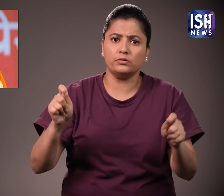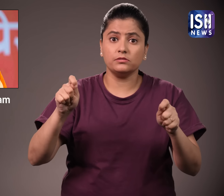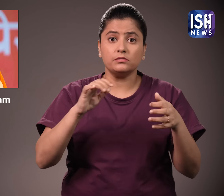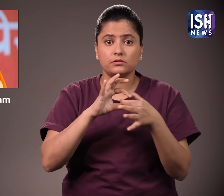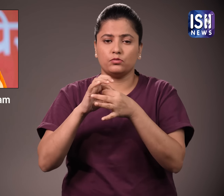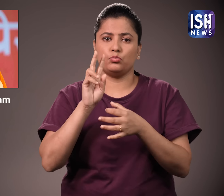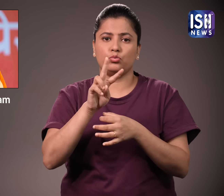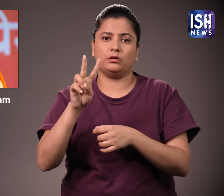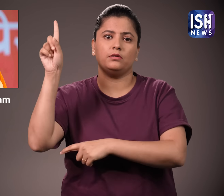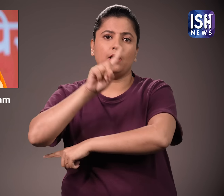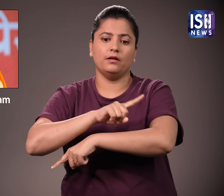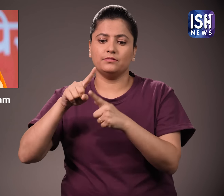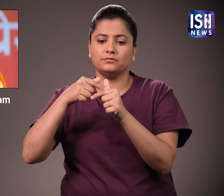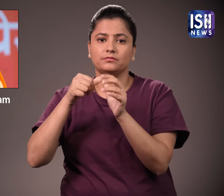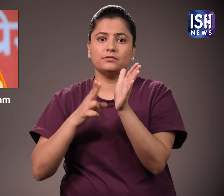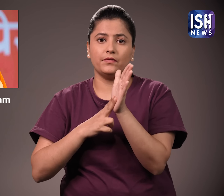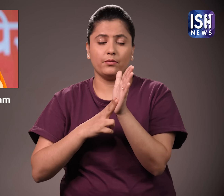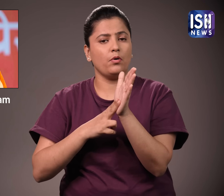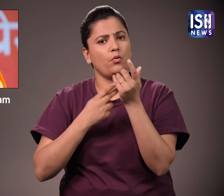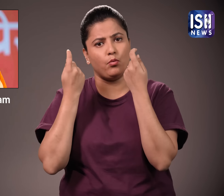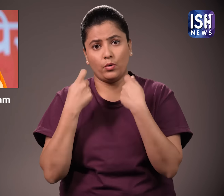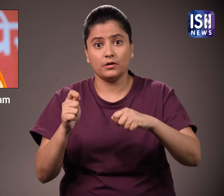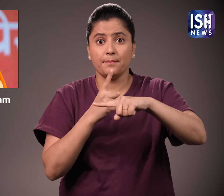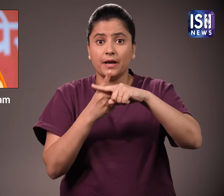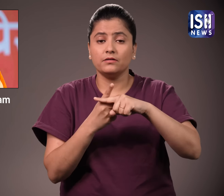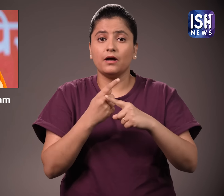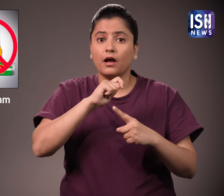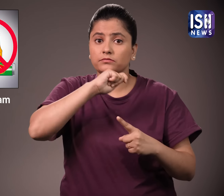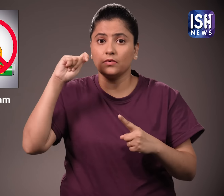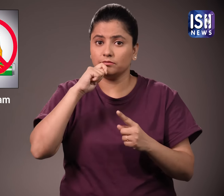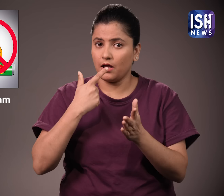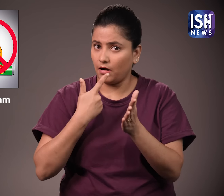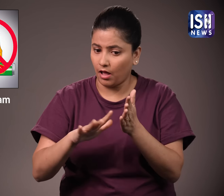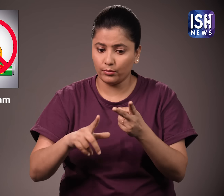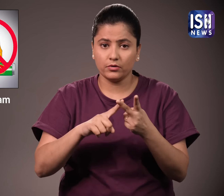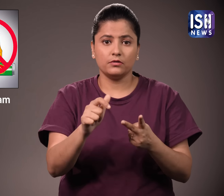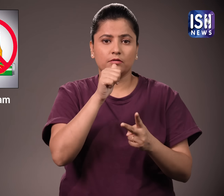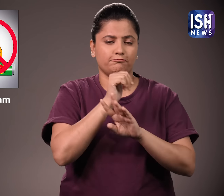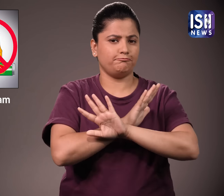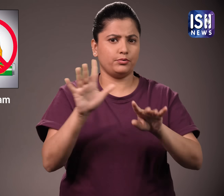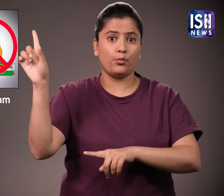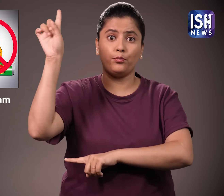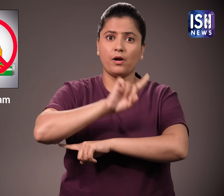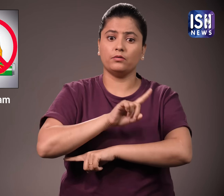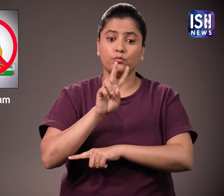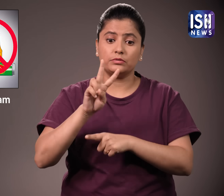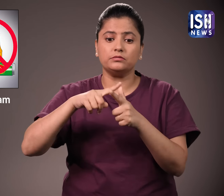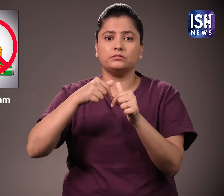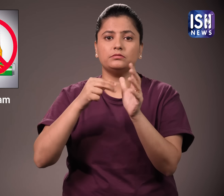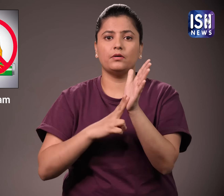सभी स्कूल और कॉलेज बंद रहेंगे इसके अतिरिक 22 जन्वरी 2024 को शुष्क दिवस होगा और